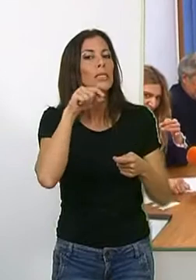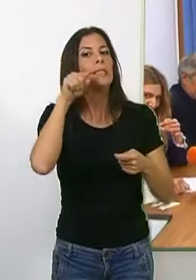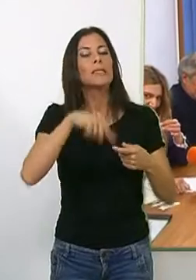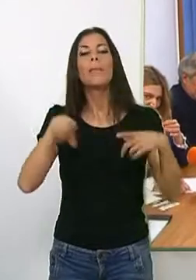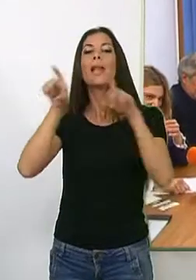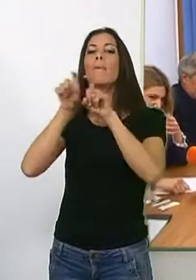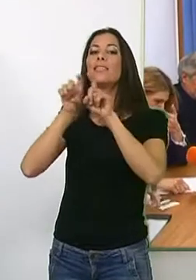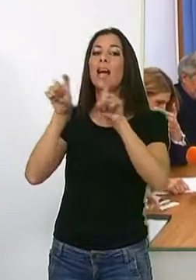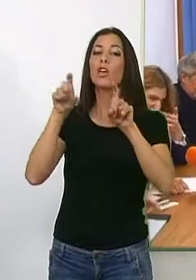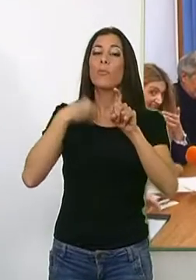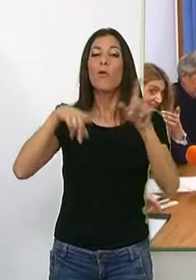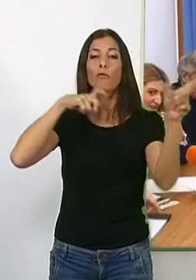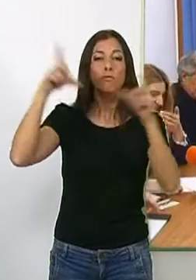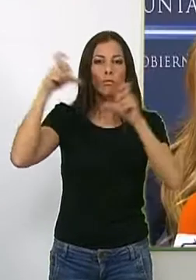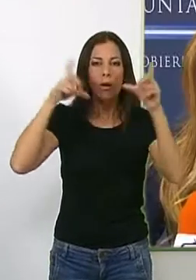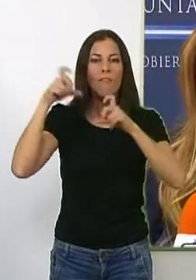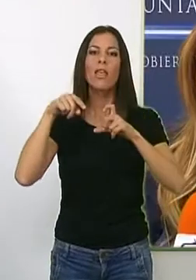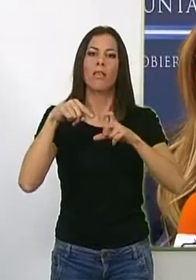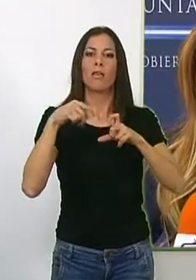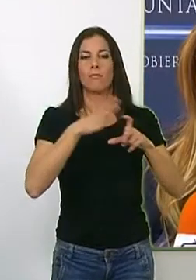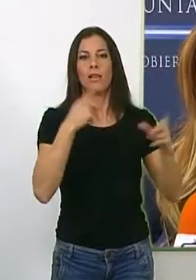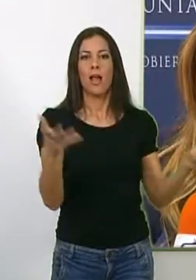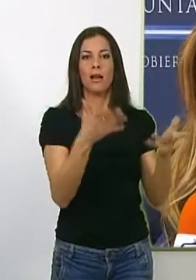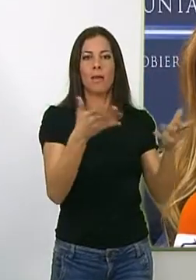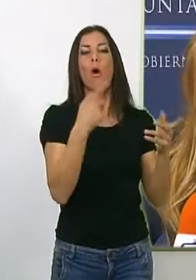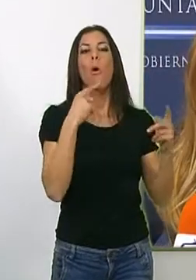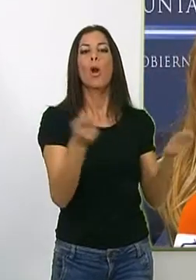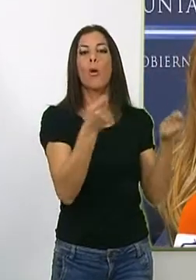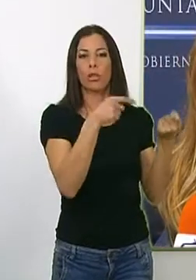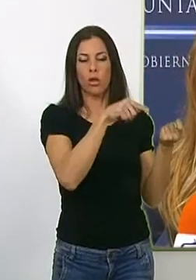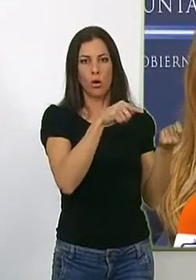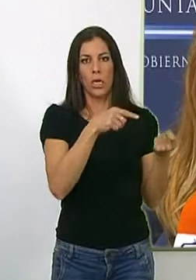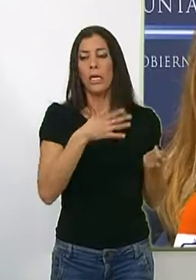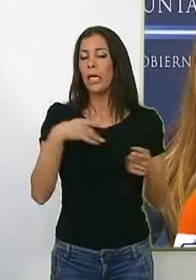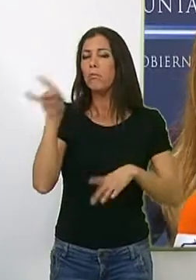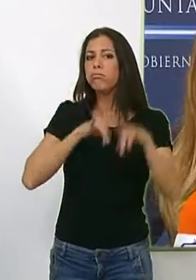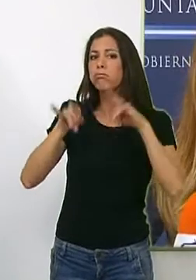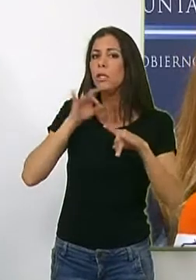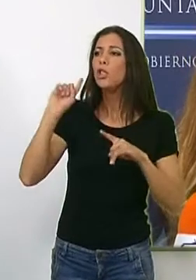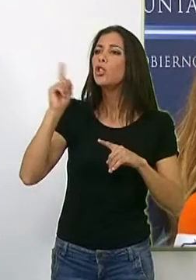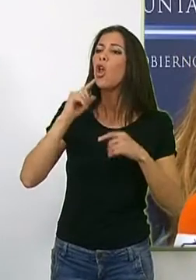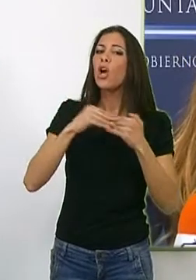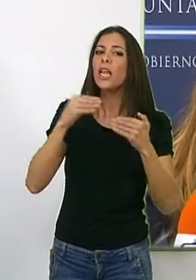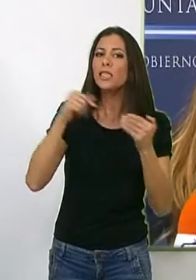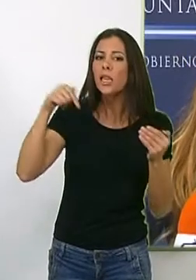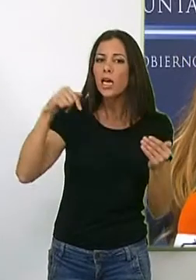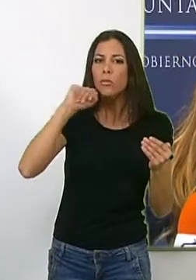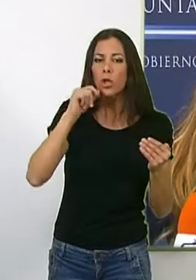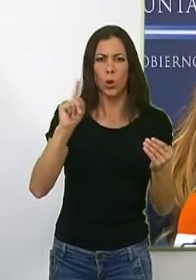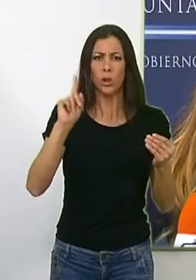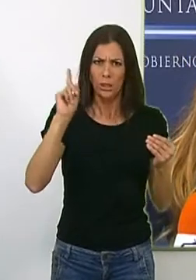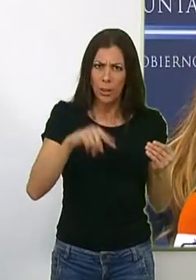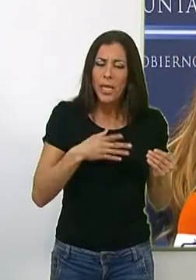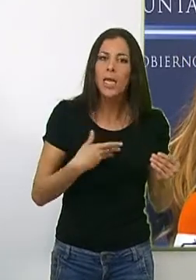agrupación de empresarios AECOS. Se intenta captar no sólo clientes de la localidad motileña y de la